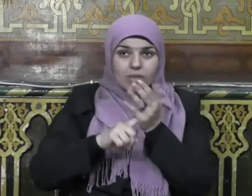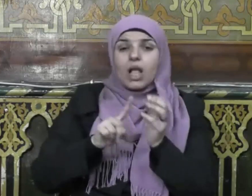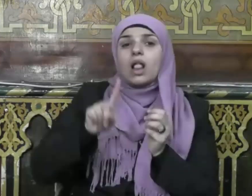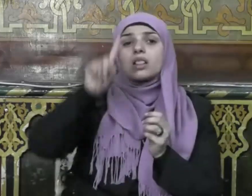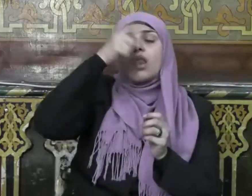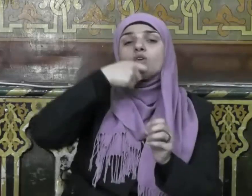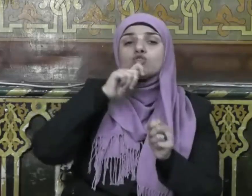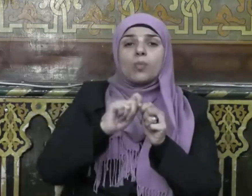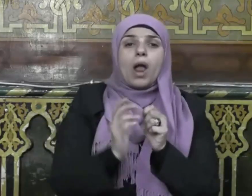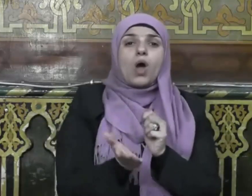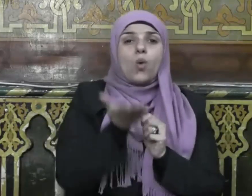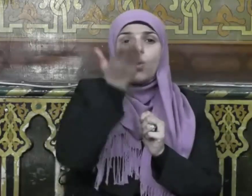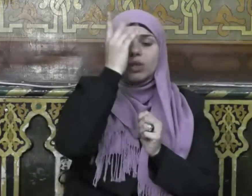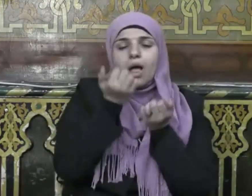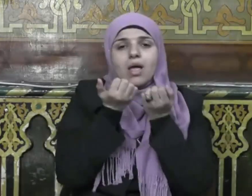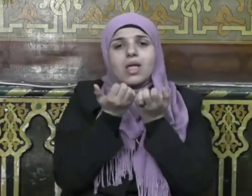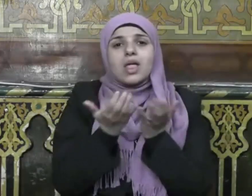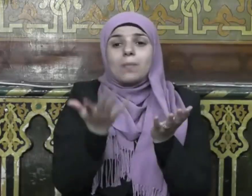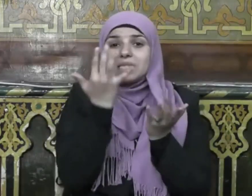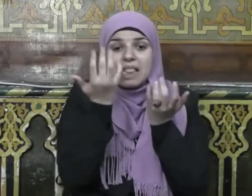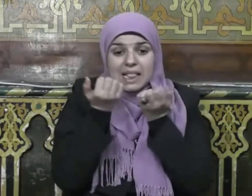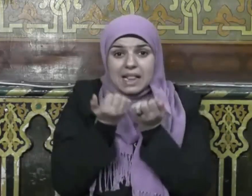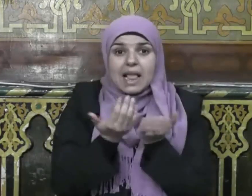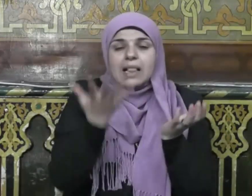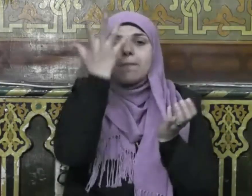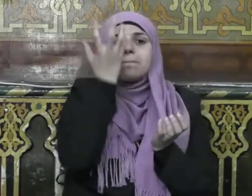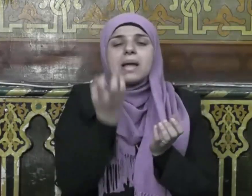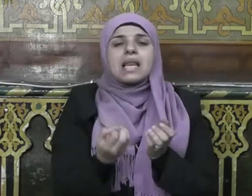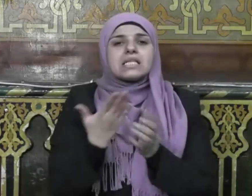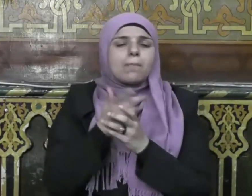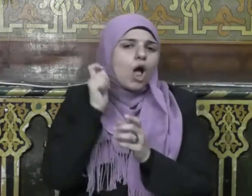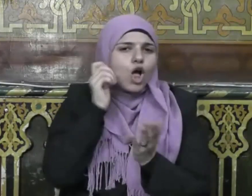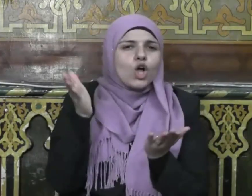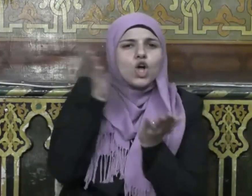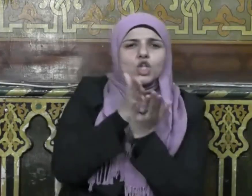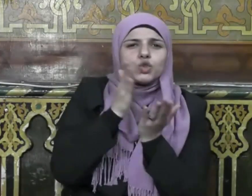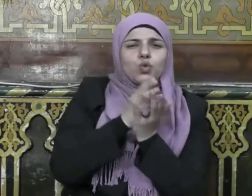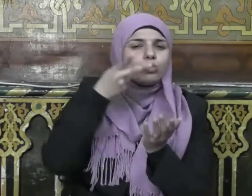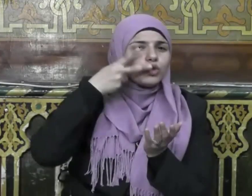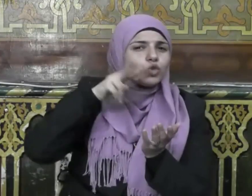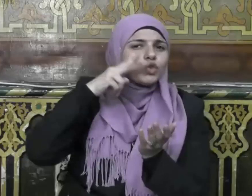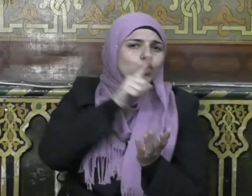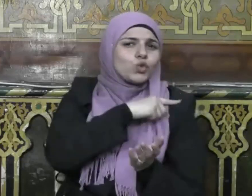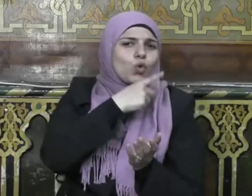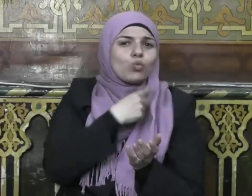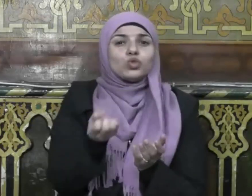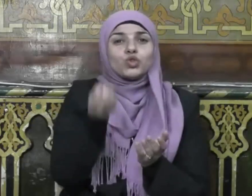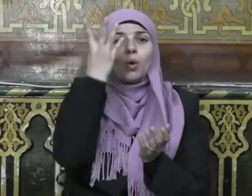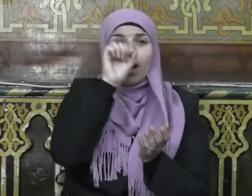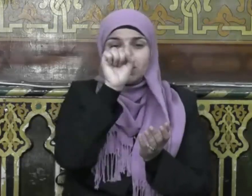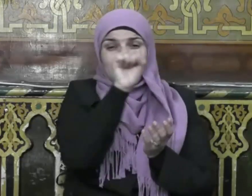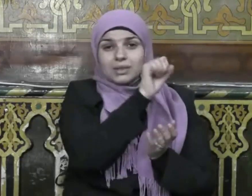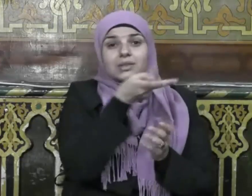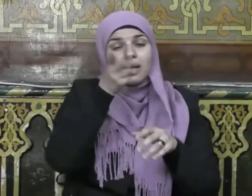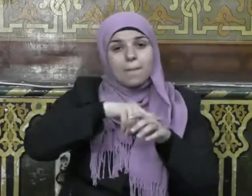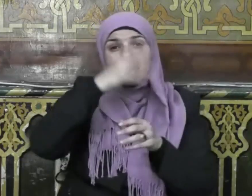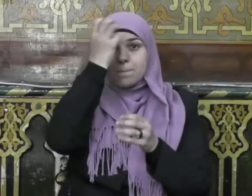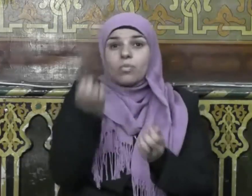عز وجل يبسط يده بالليل ليتوب مسيء النهار ويبسط يده بالنهار